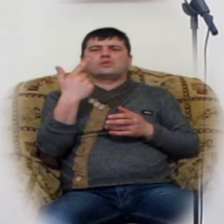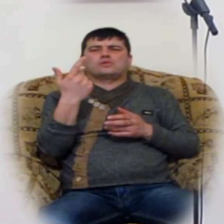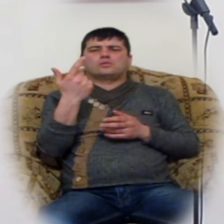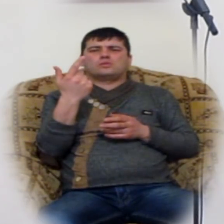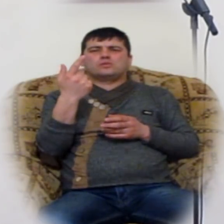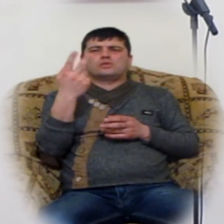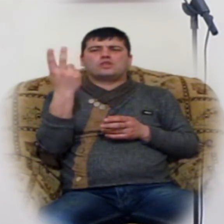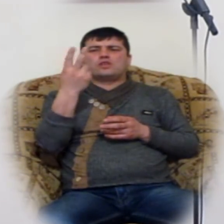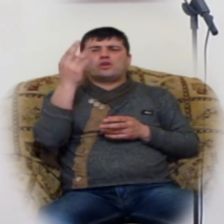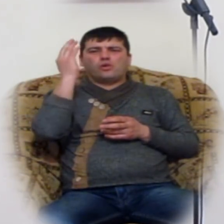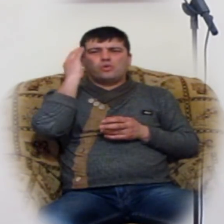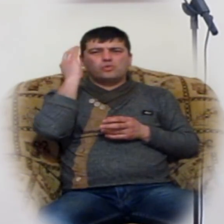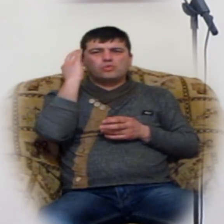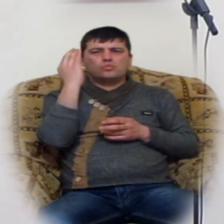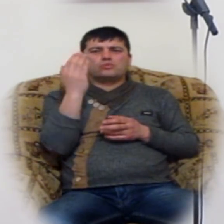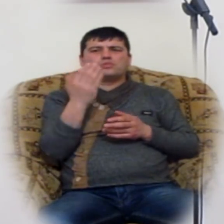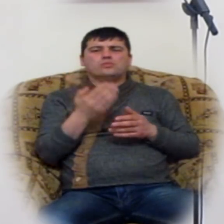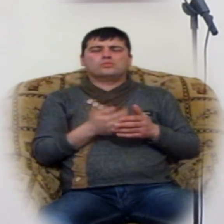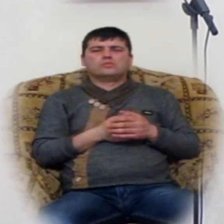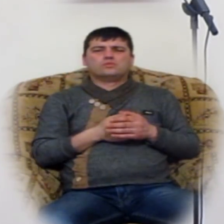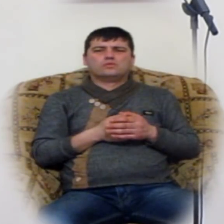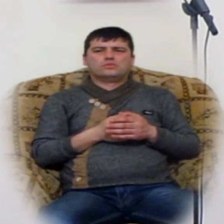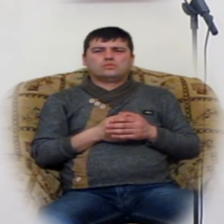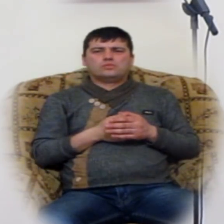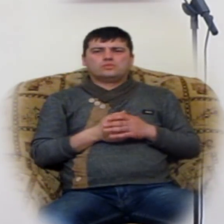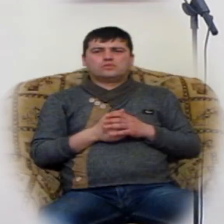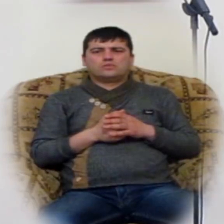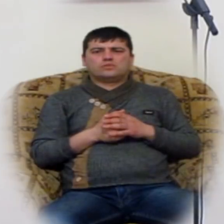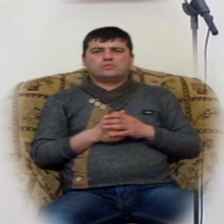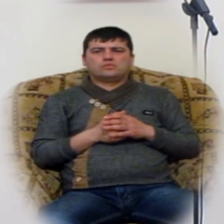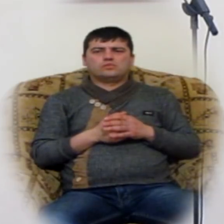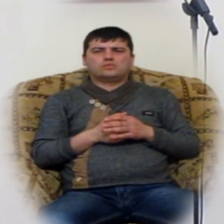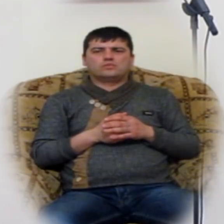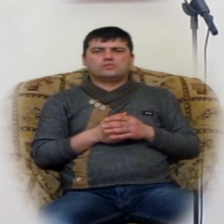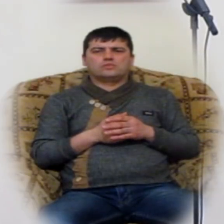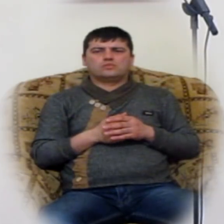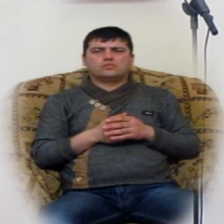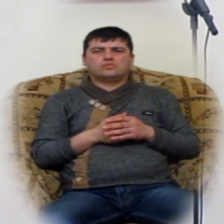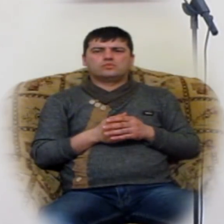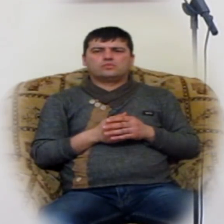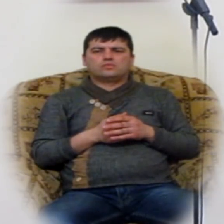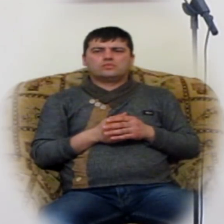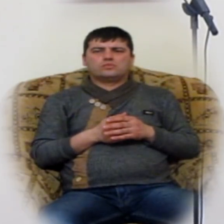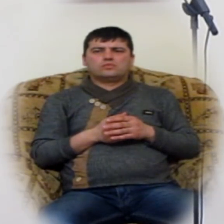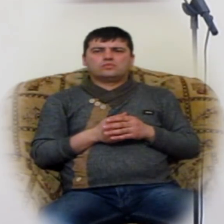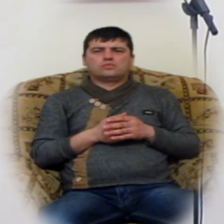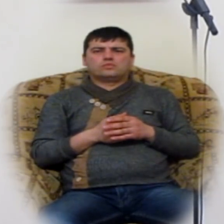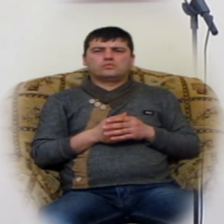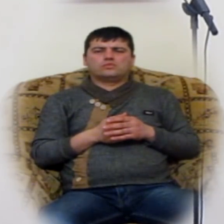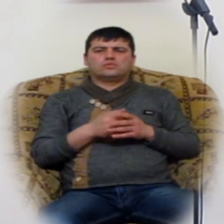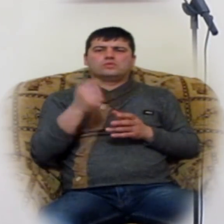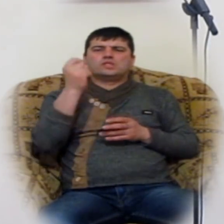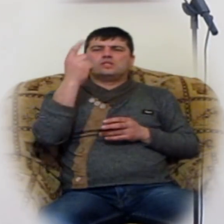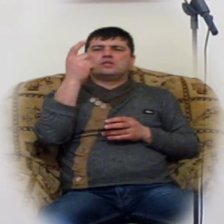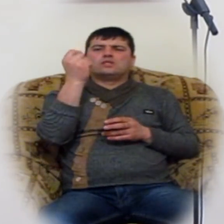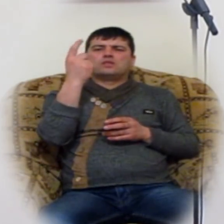տասնմեկ երորդ խոսքից,